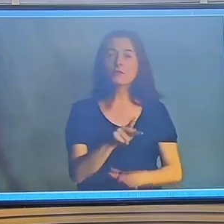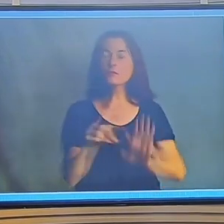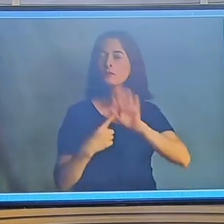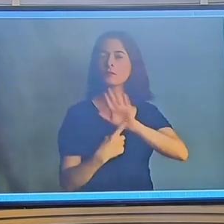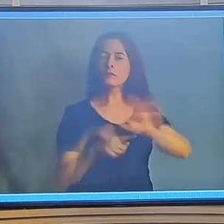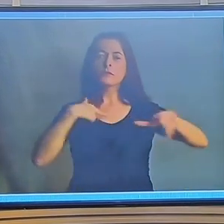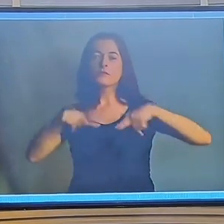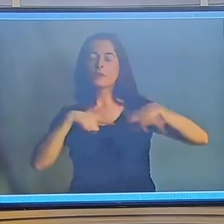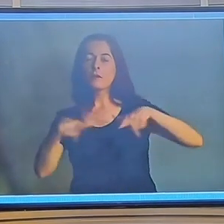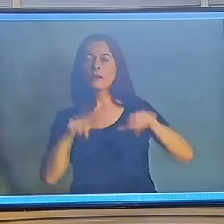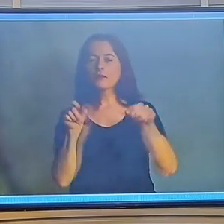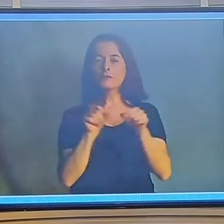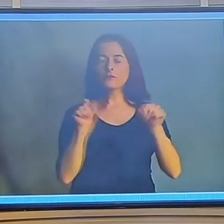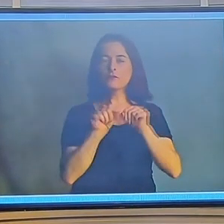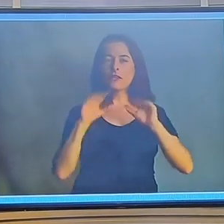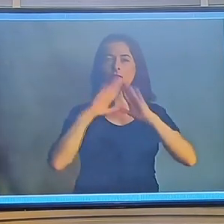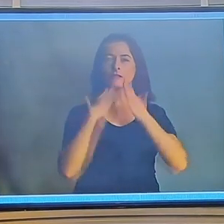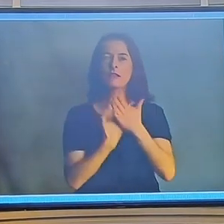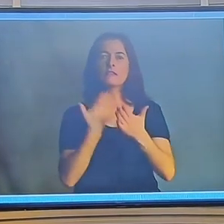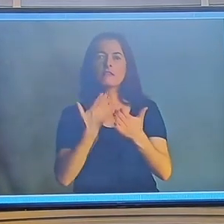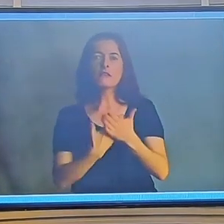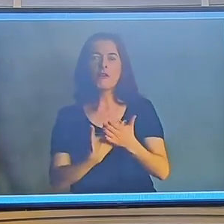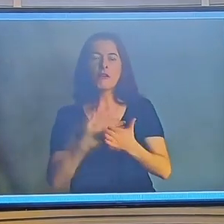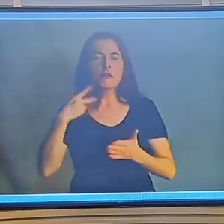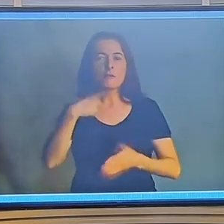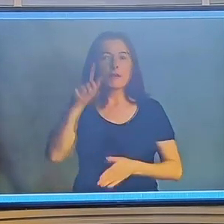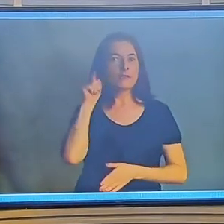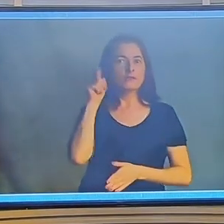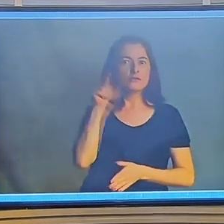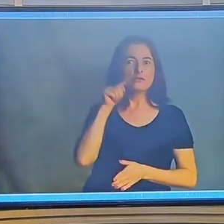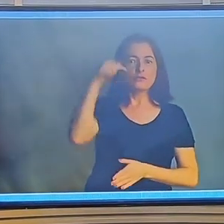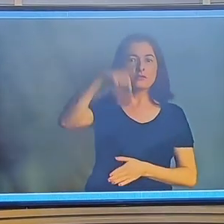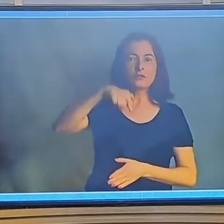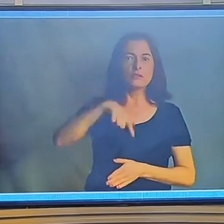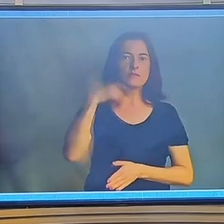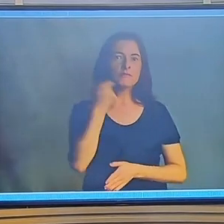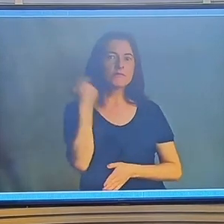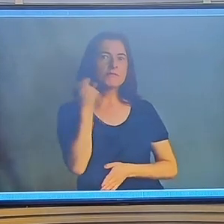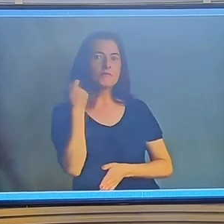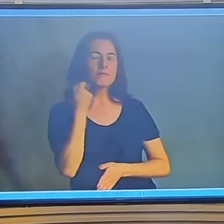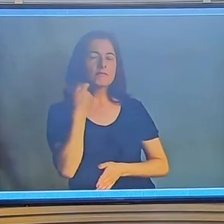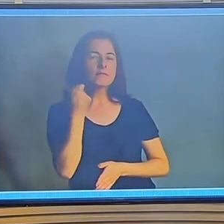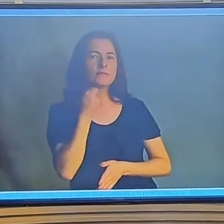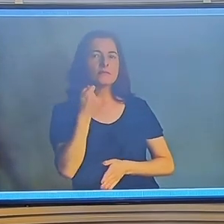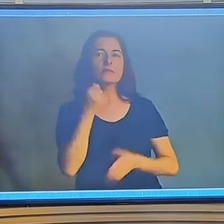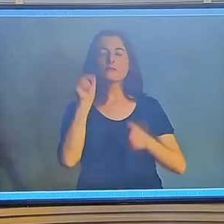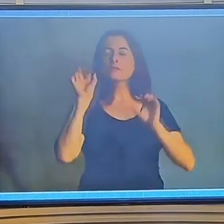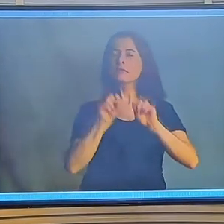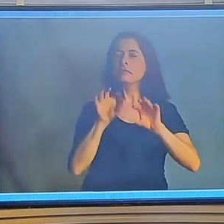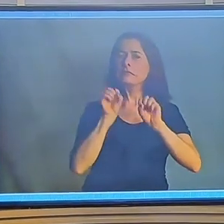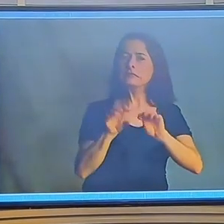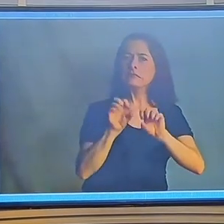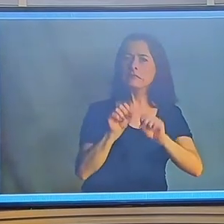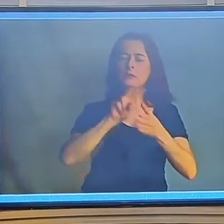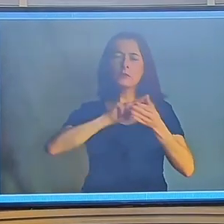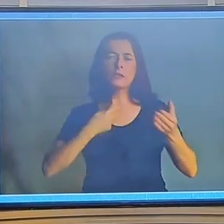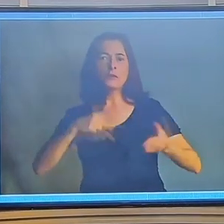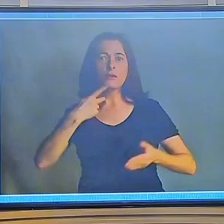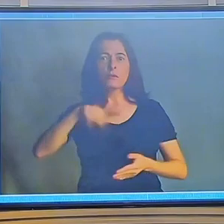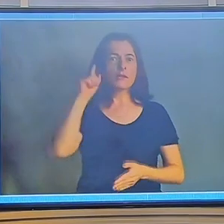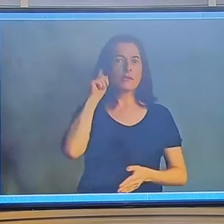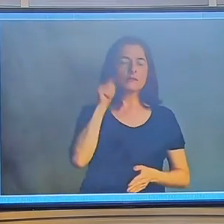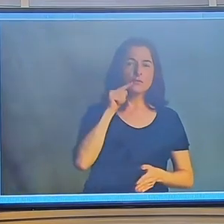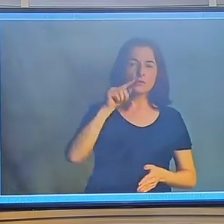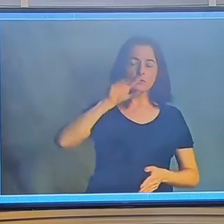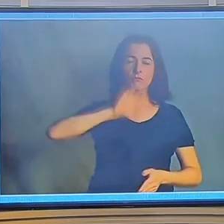nós homenageamos a todos, mostrando um trabalho feito em uma das cinco escolas do Estado com ensino bilingüe para surdos, com Libras em